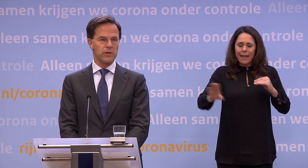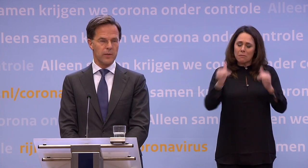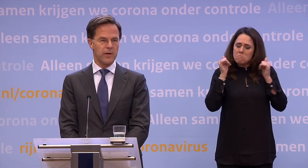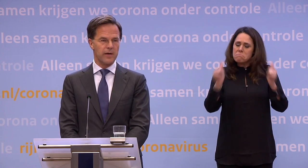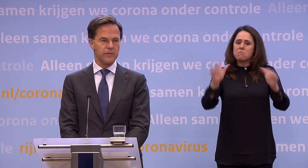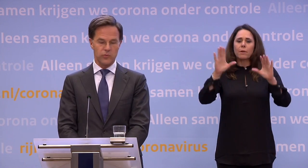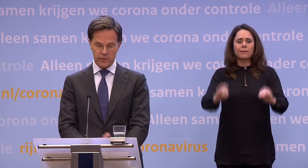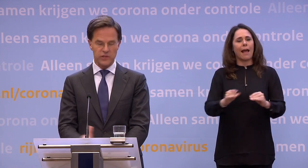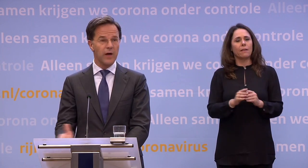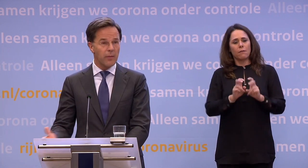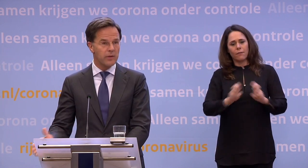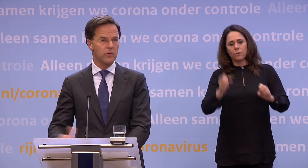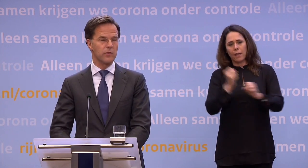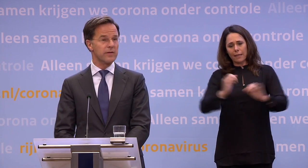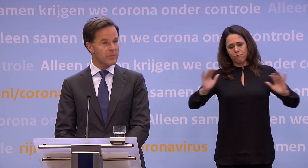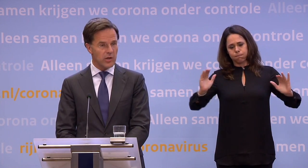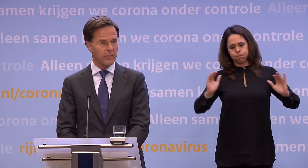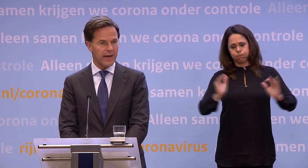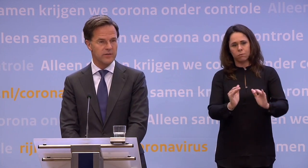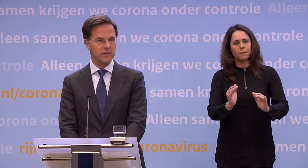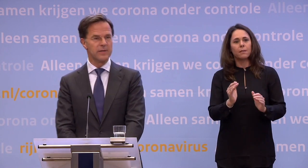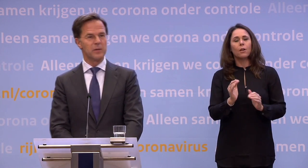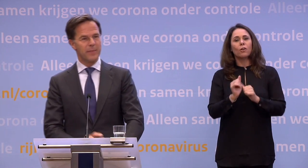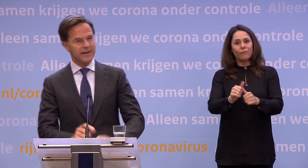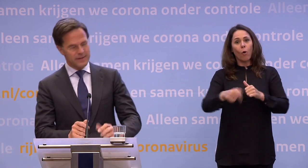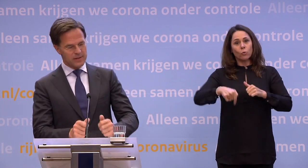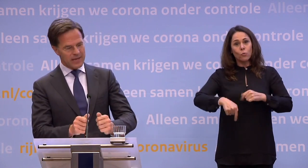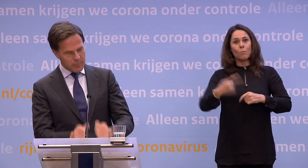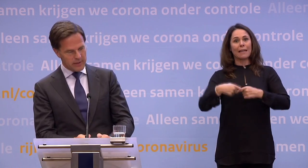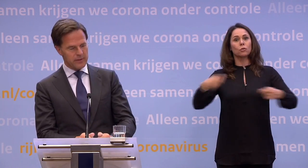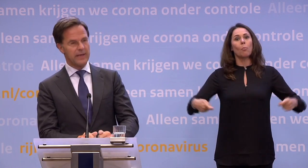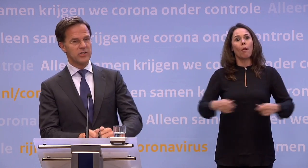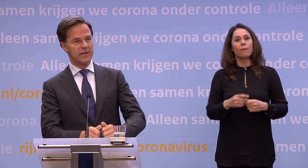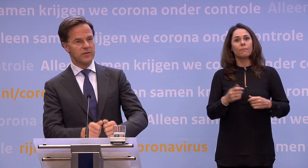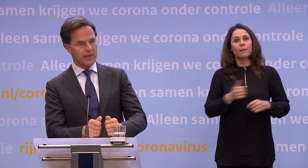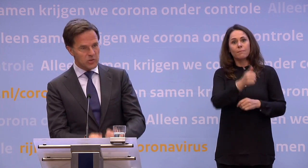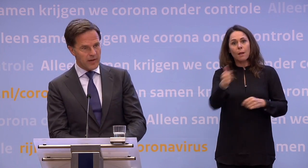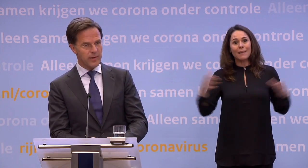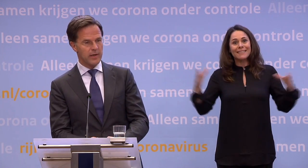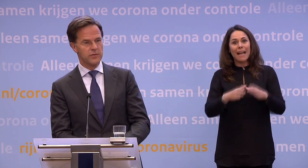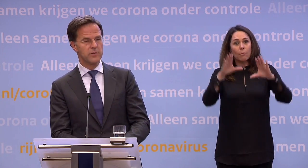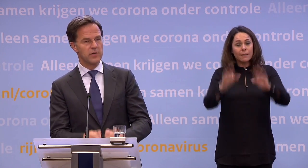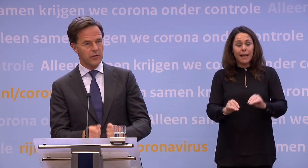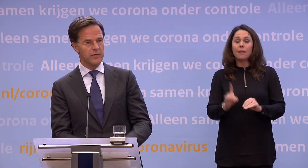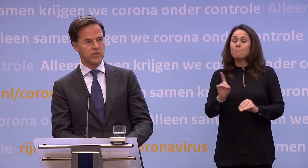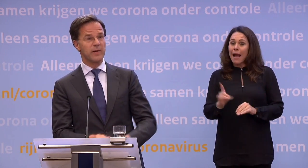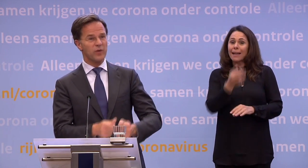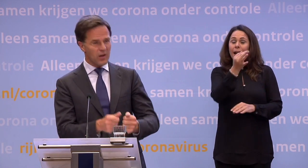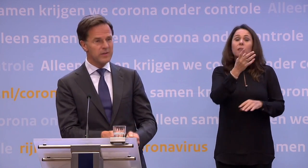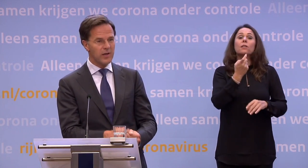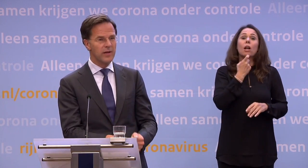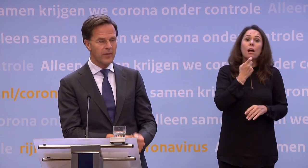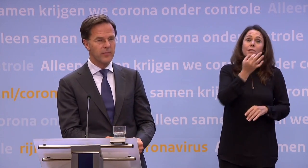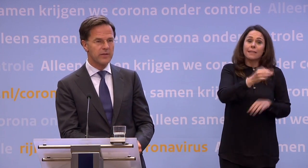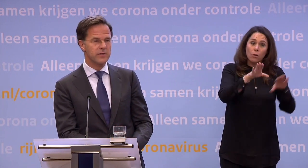behoorlijke klap gegeven waardoor deze verruimingen nu kunnen. Dat hebben we met z'n allen bereikt. Maar daarbinnen is het thuisblijf bij klachten, de handen wassen. Maar